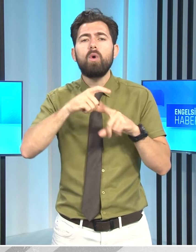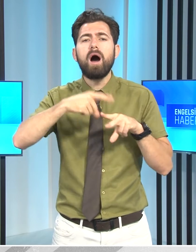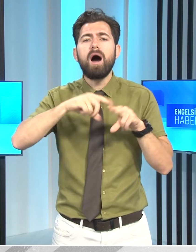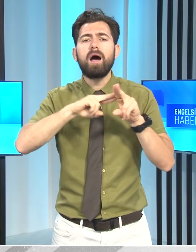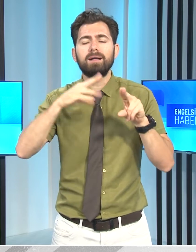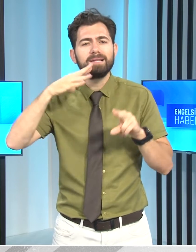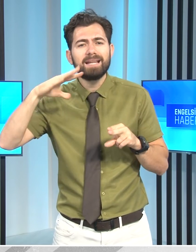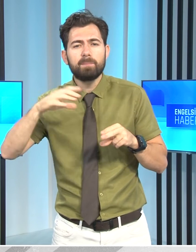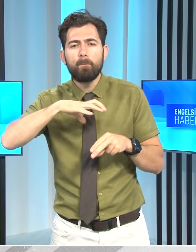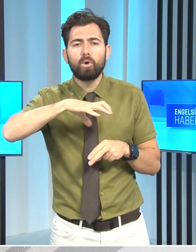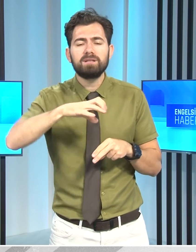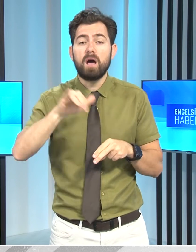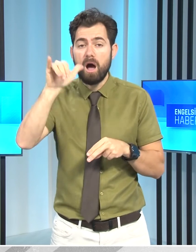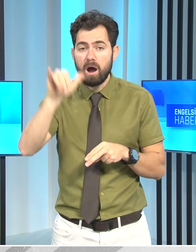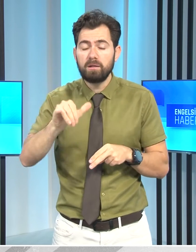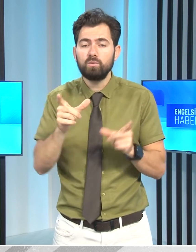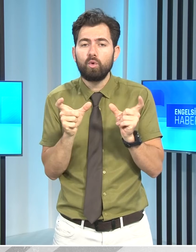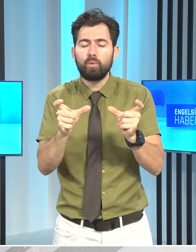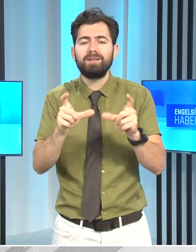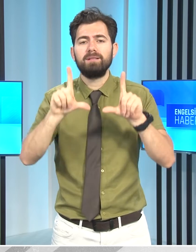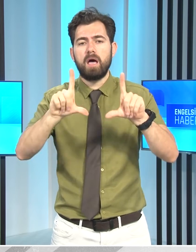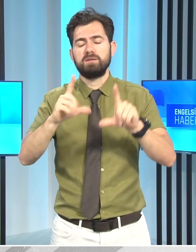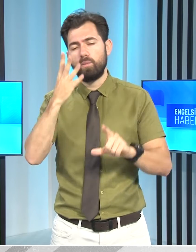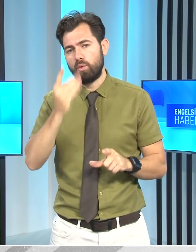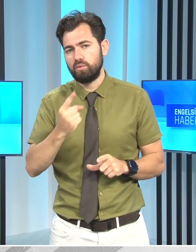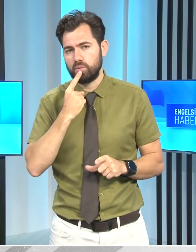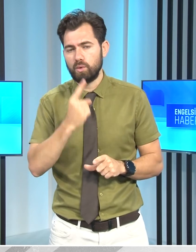hukuklarını korumanın gerekliliğinin altını çizdi.